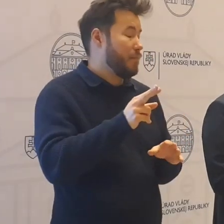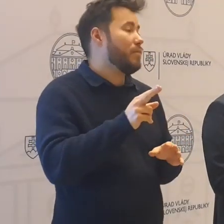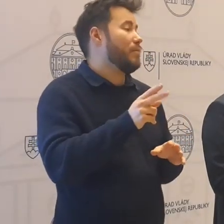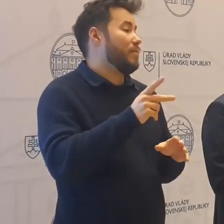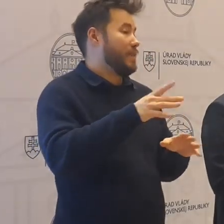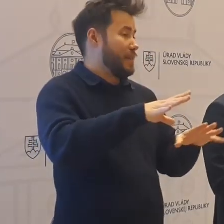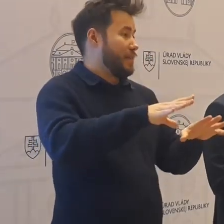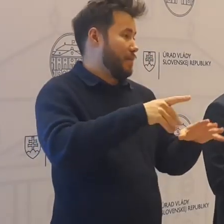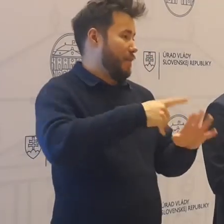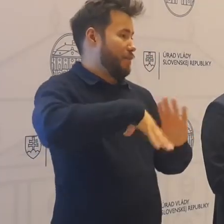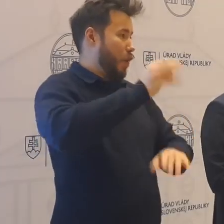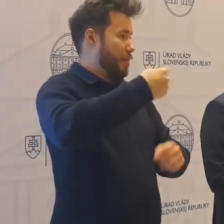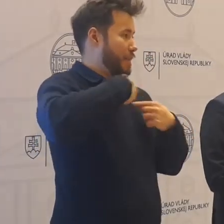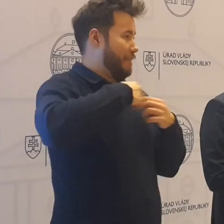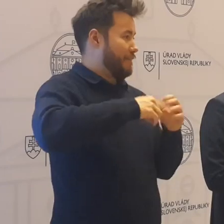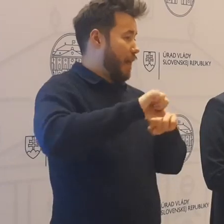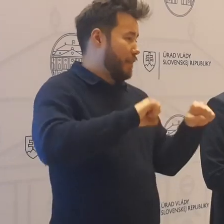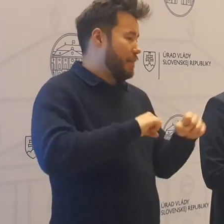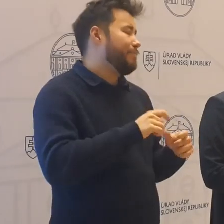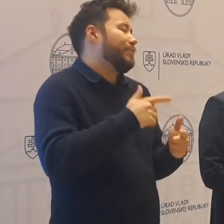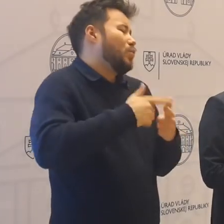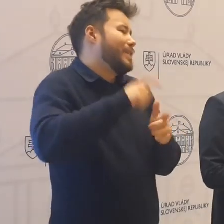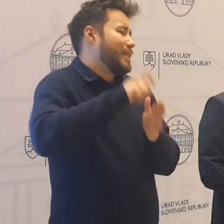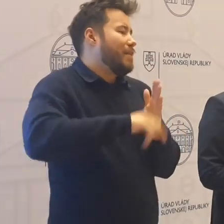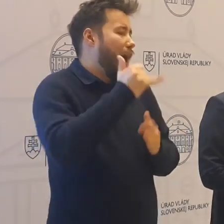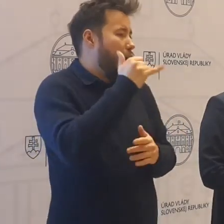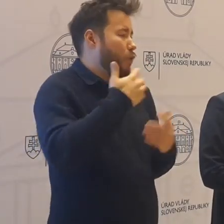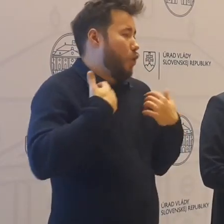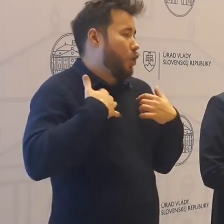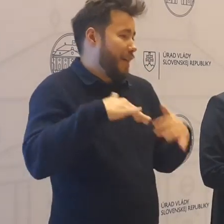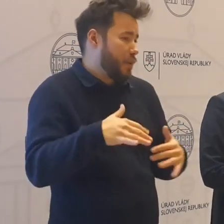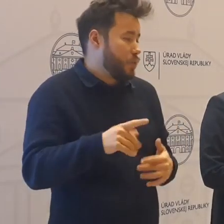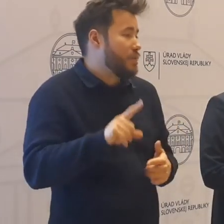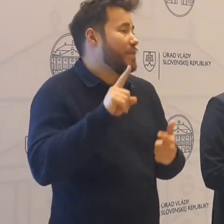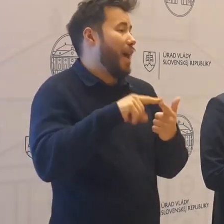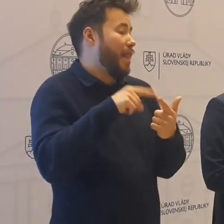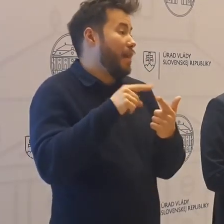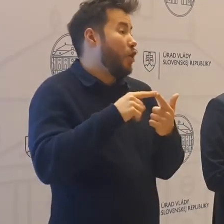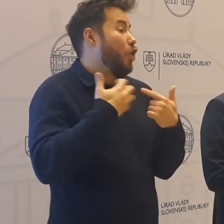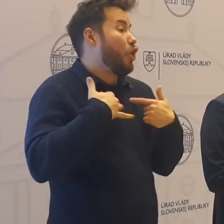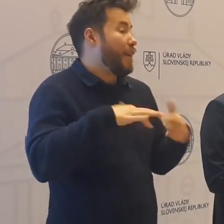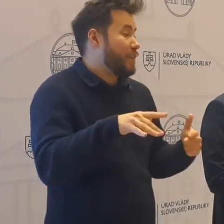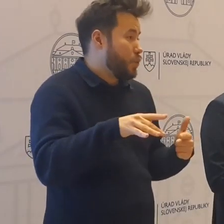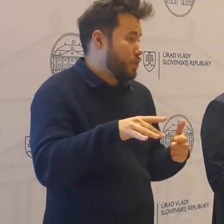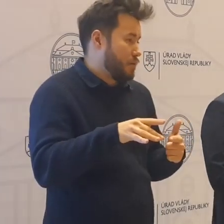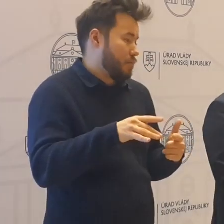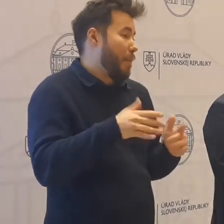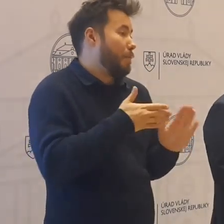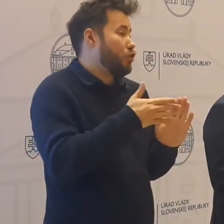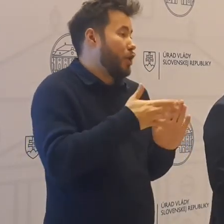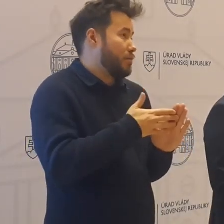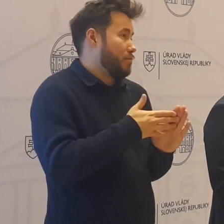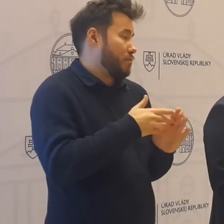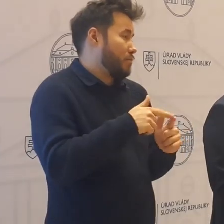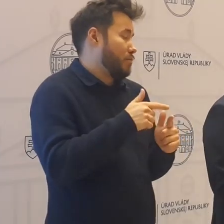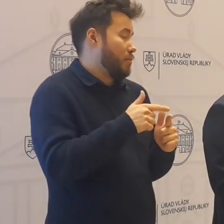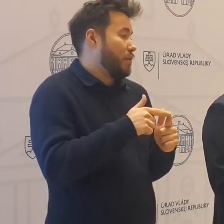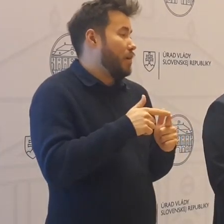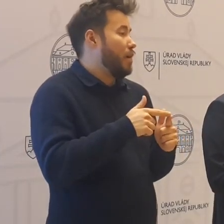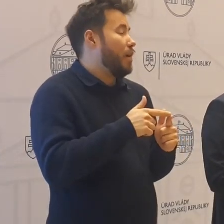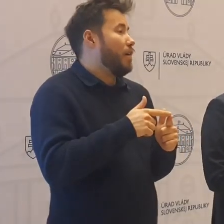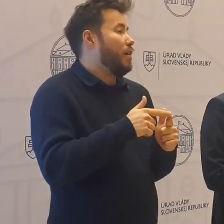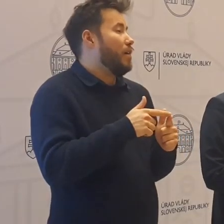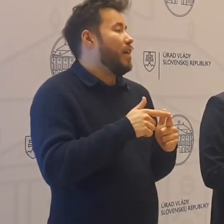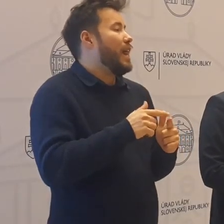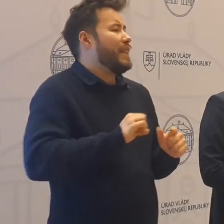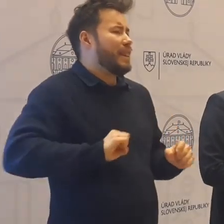vnímame aj COVID, ale to, že COVID, tak tiež poukazuje na to, že učiteľská profesia bola tá druhá profesia v porade, ktorá bola